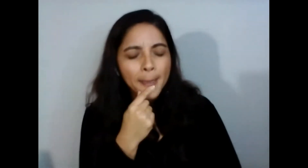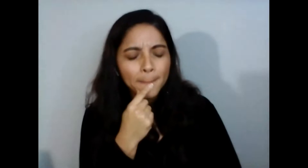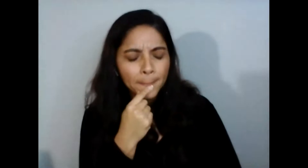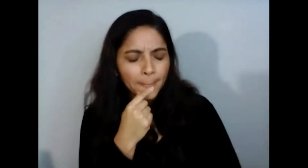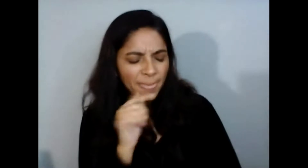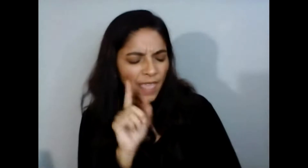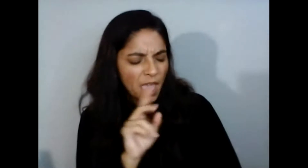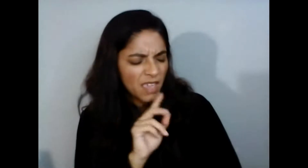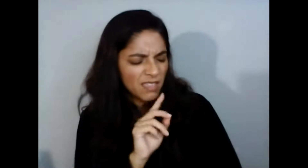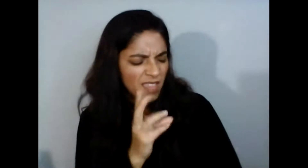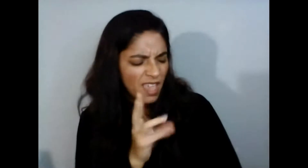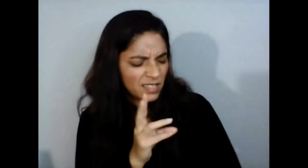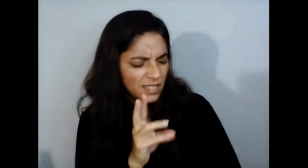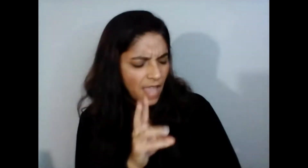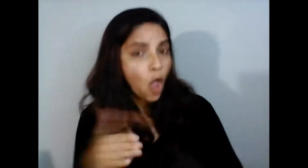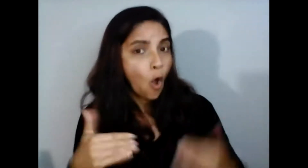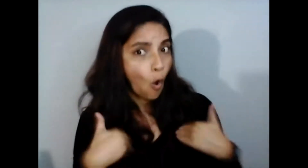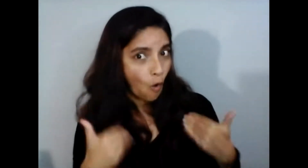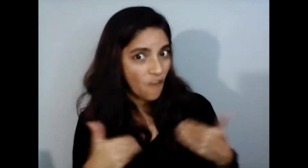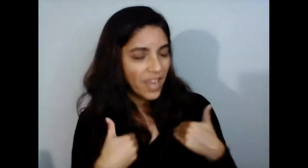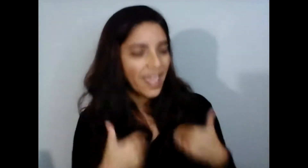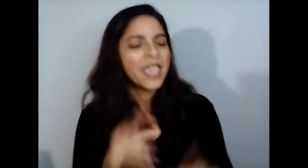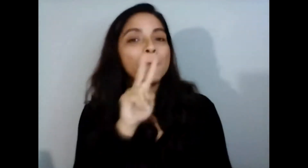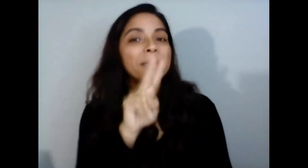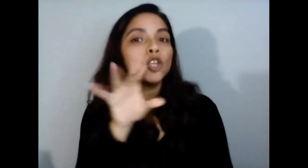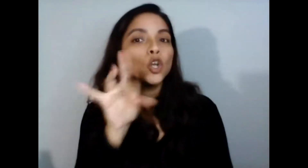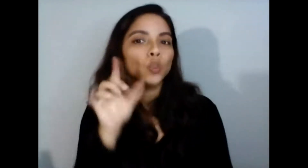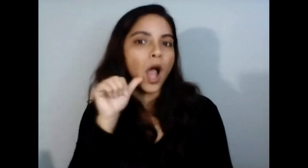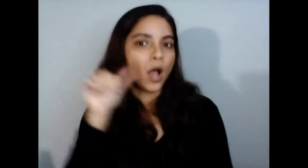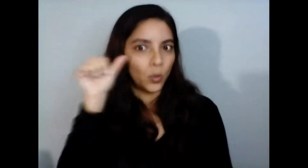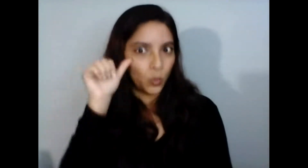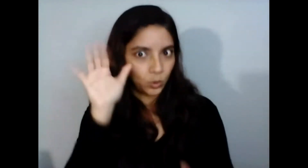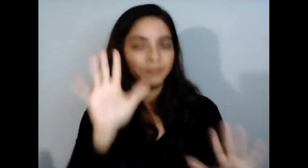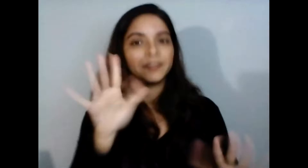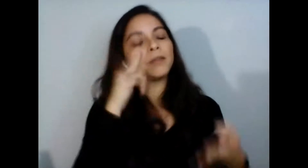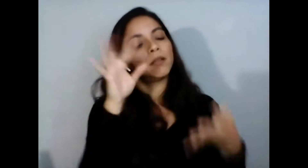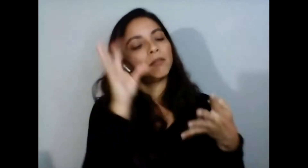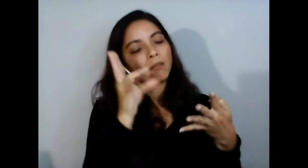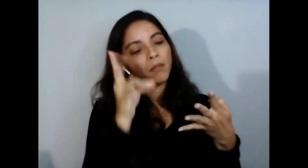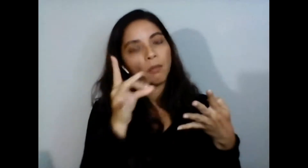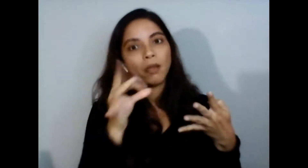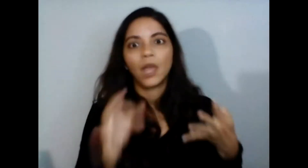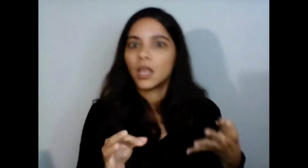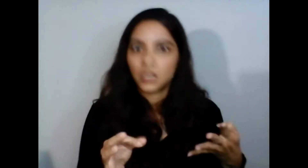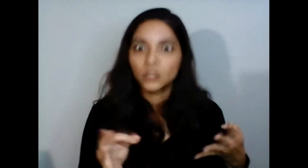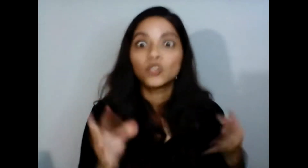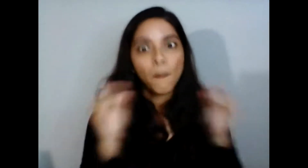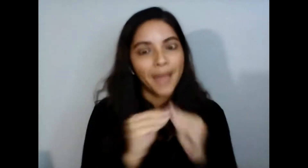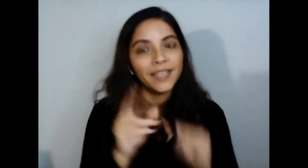16 jóvenes y 28 adultos si usted saca la suma nos da más de 306